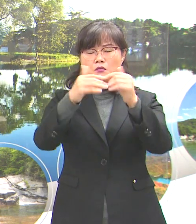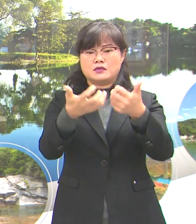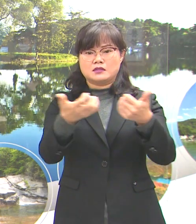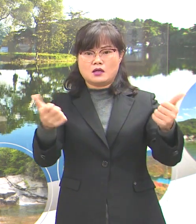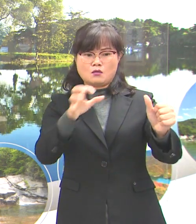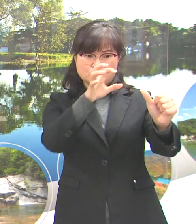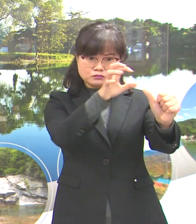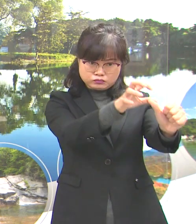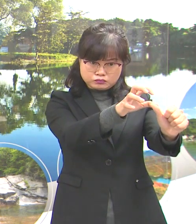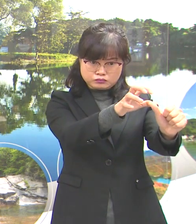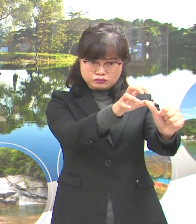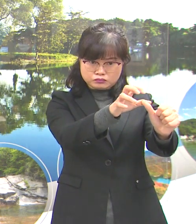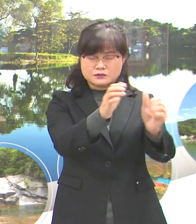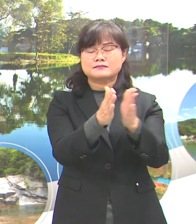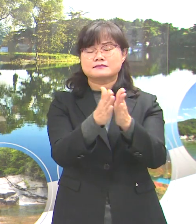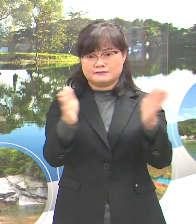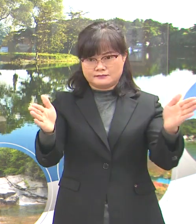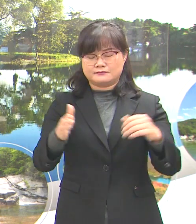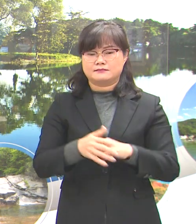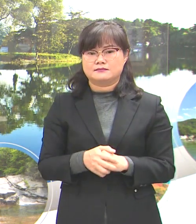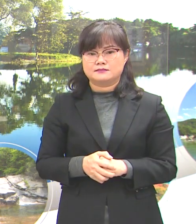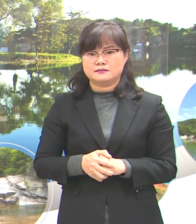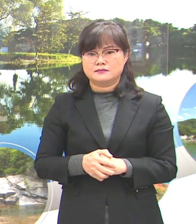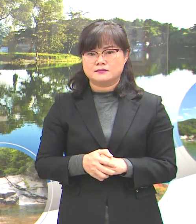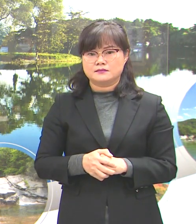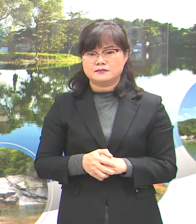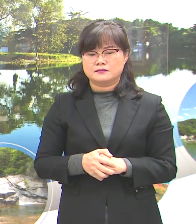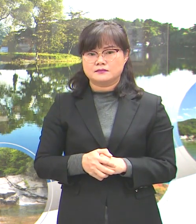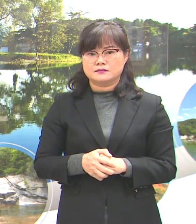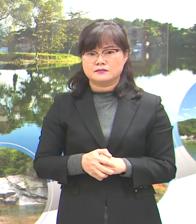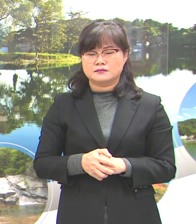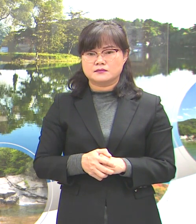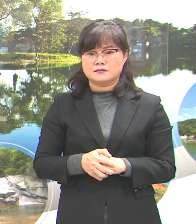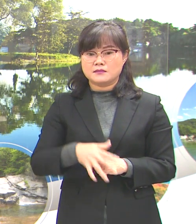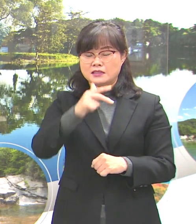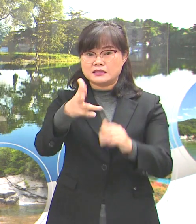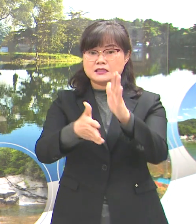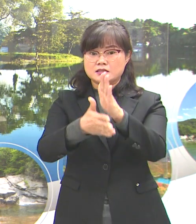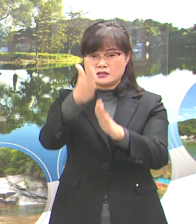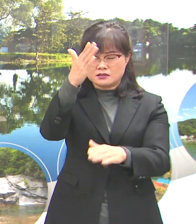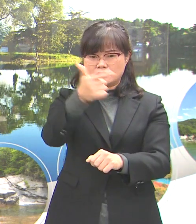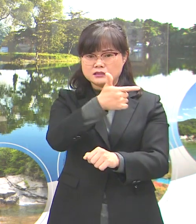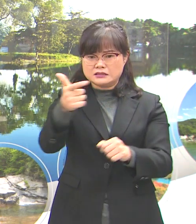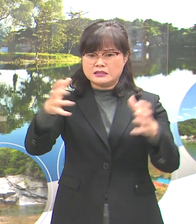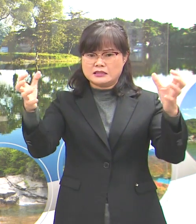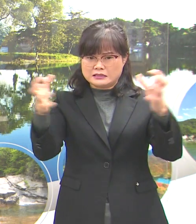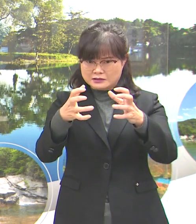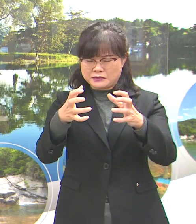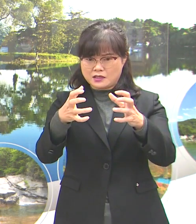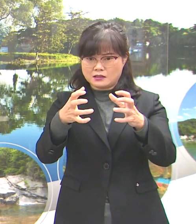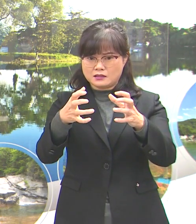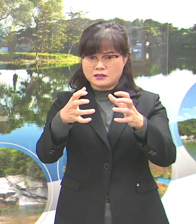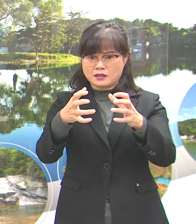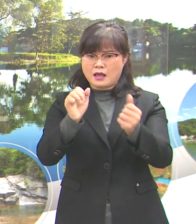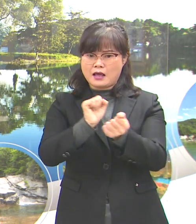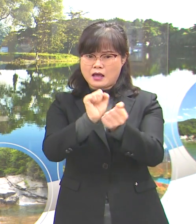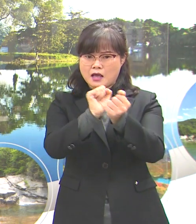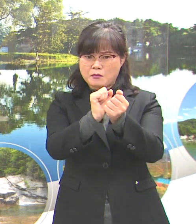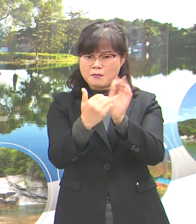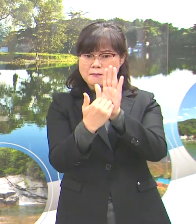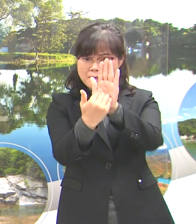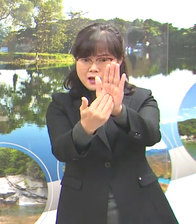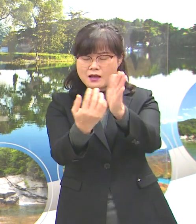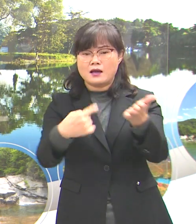실시하겠습니다. 저희 시는 각종 대형 집단시설의 집단 감염 사례를